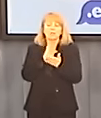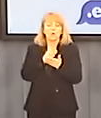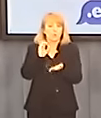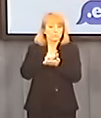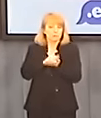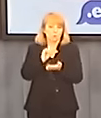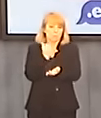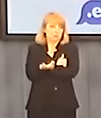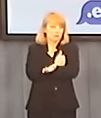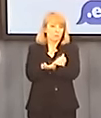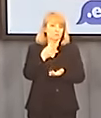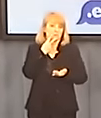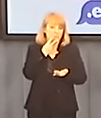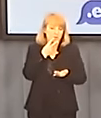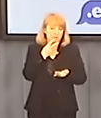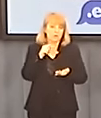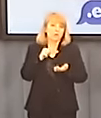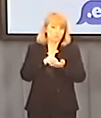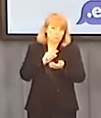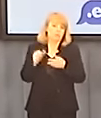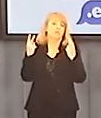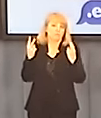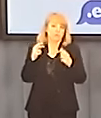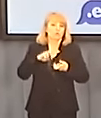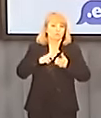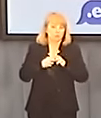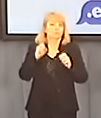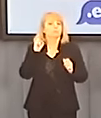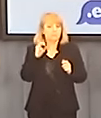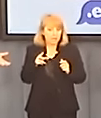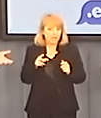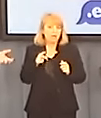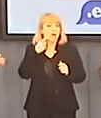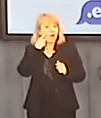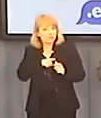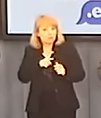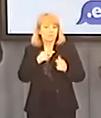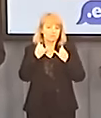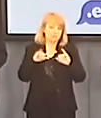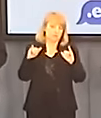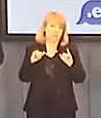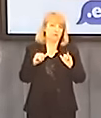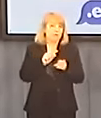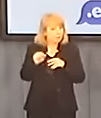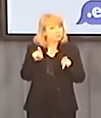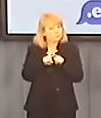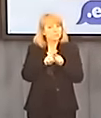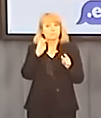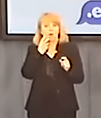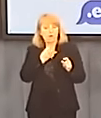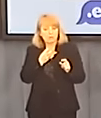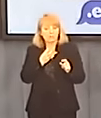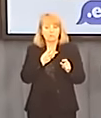za bardzo, bardzo ważny problem. Energetyczne konopie też są. Są właśnie konopie energetyczne, które są świetnym paliwem,